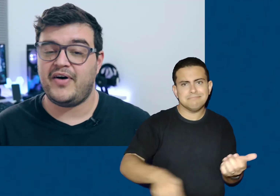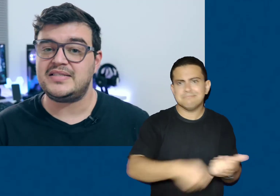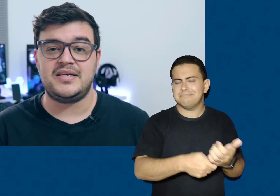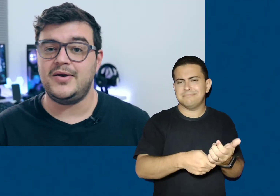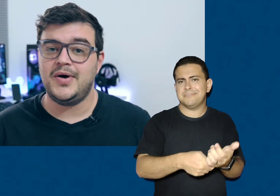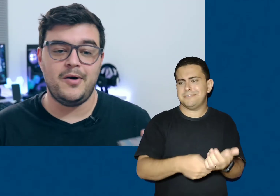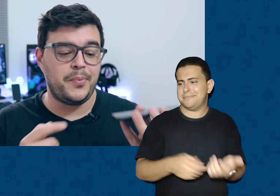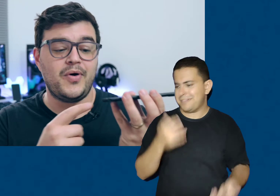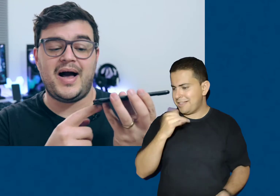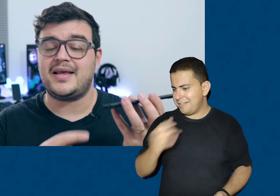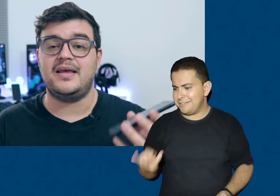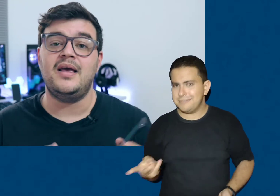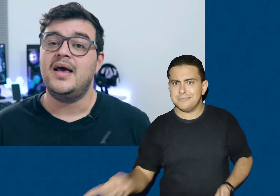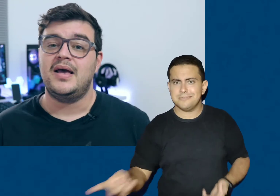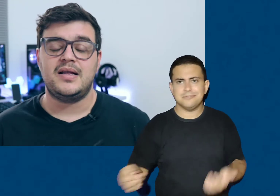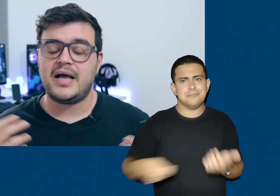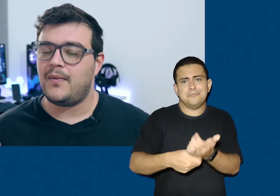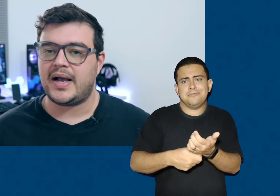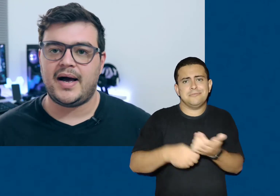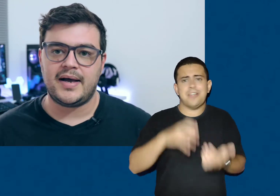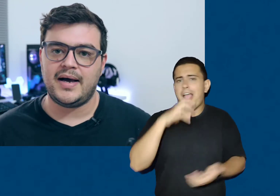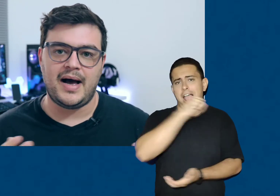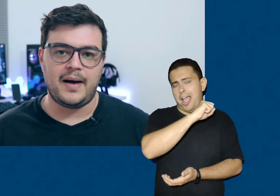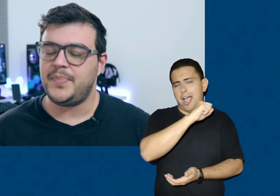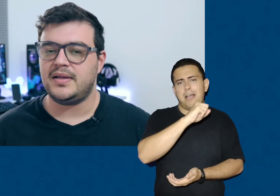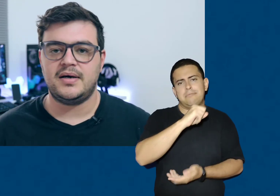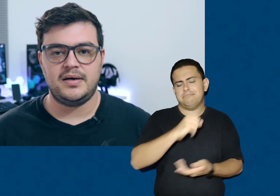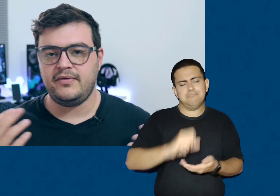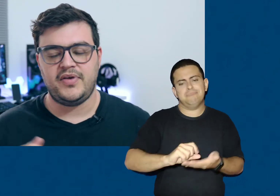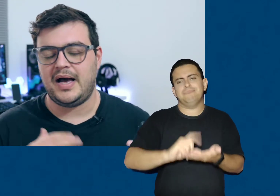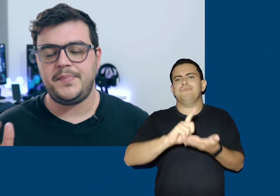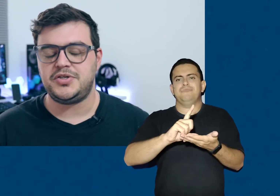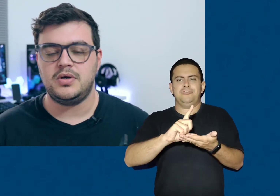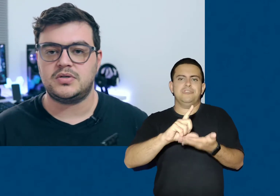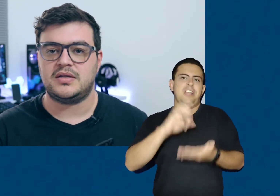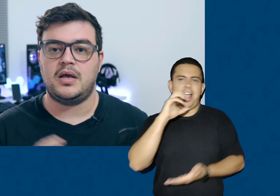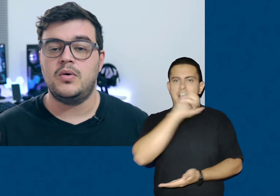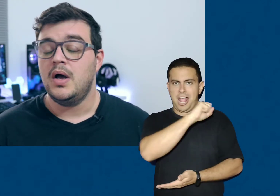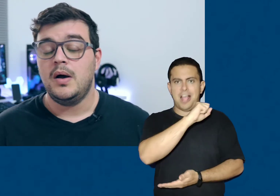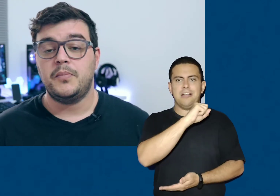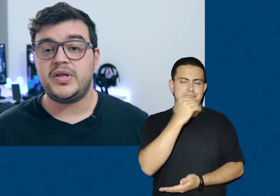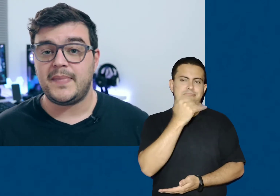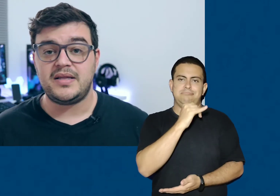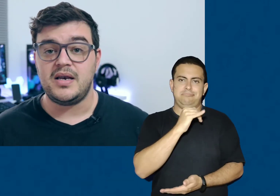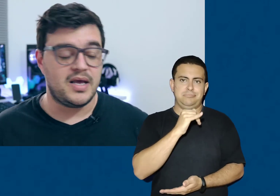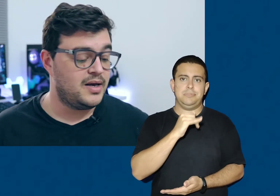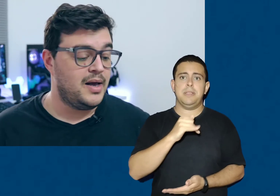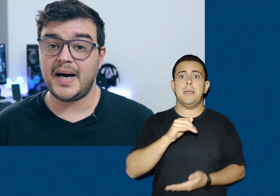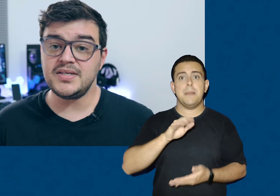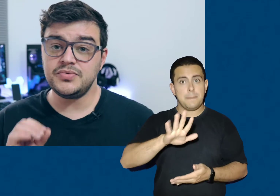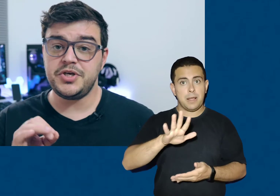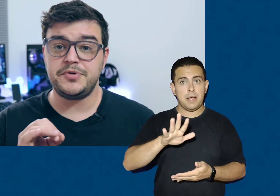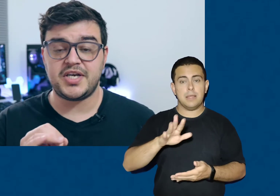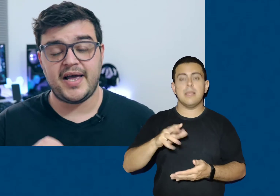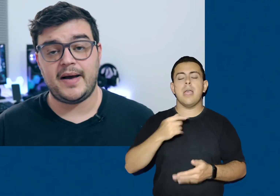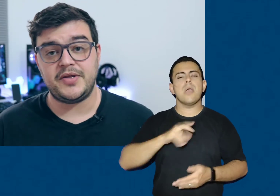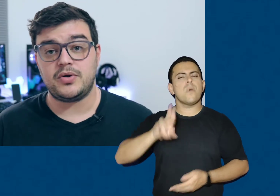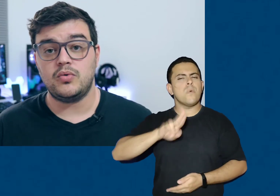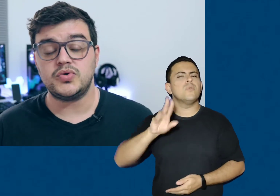facinho eu plugar aqui e dar uma carga rápida, enfim, rapidinho e eu já tenho muita bateria. Mais um tipo de carregamento que eu